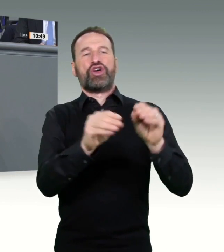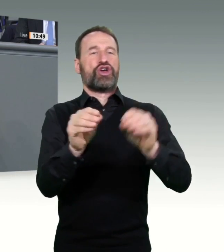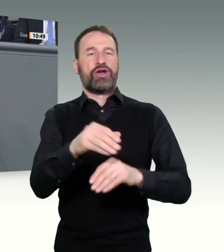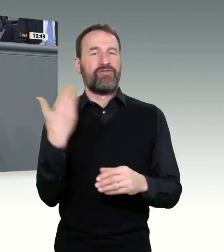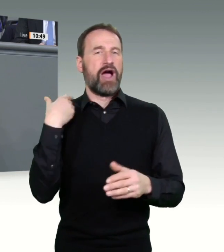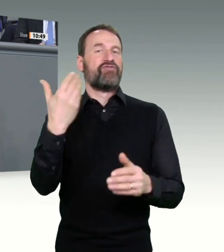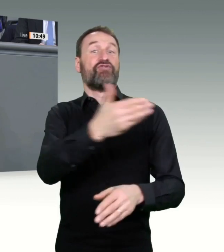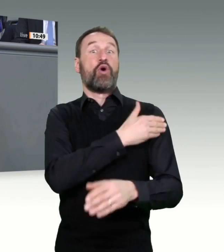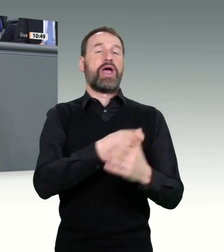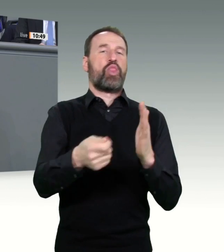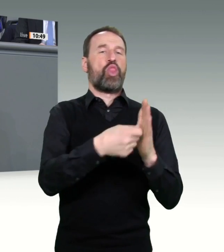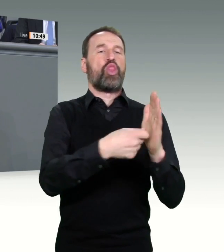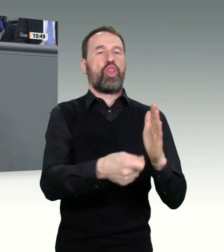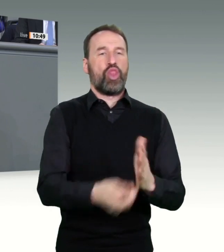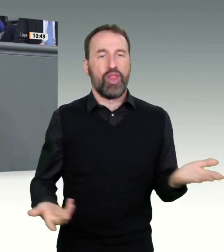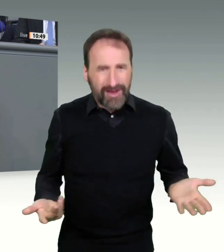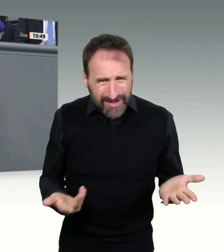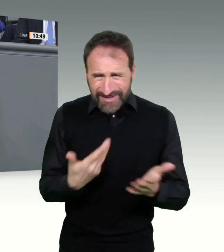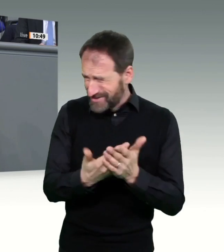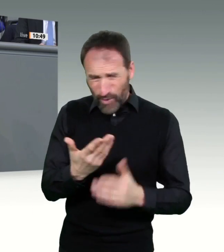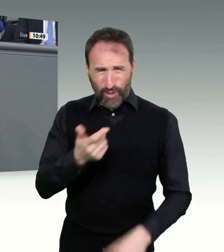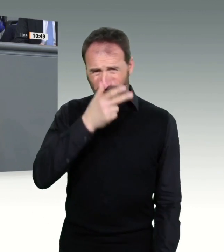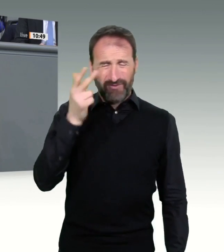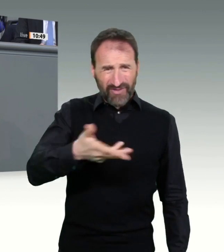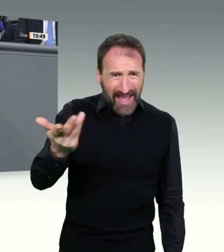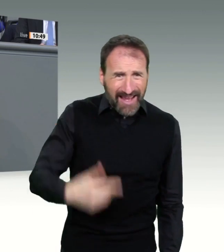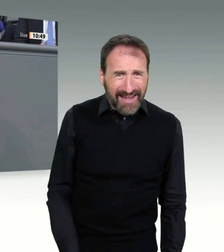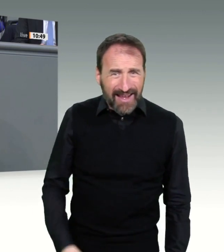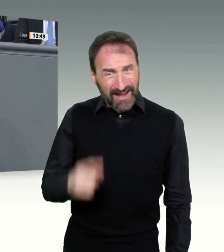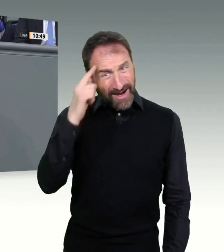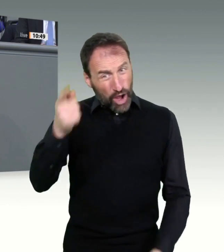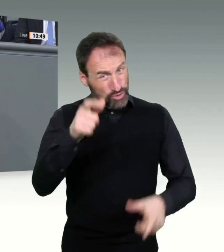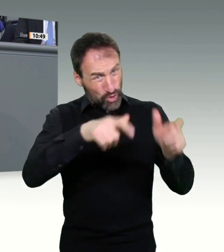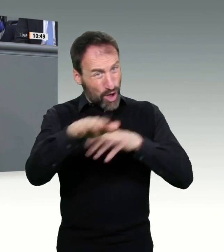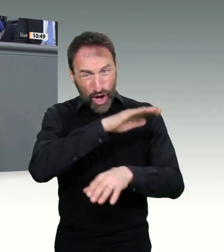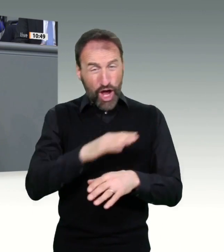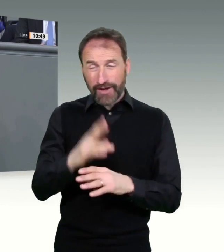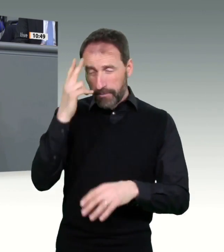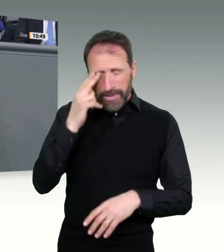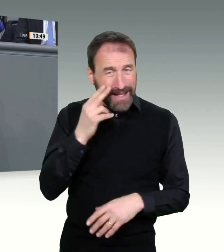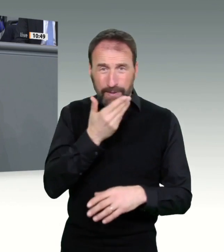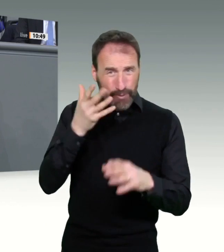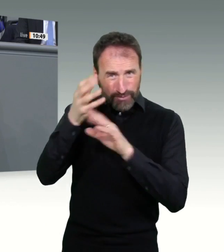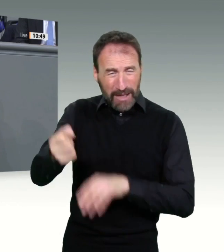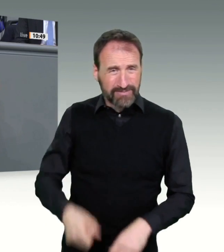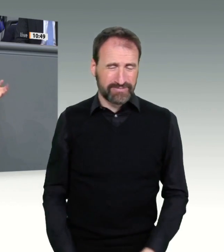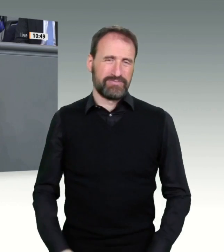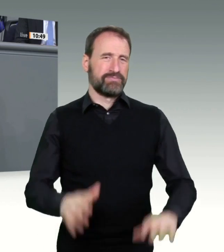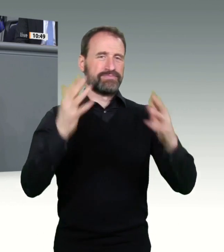Damit haben Sie auch die Fähigkeit des Gesundheitssystems geschwächt, auf Krisen wie eine Pandemie zu reagieren. Das zeigt sich jetzt